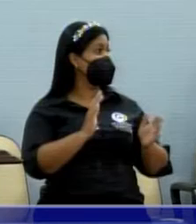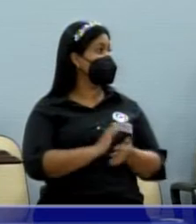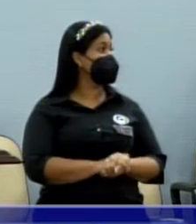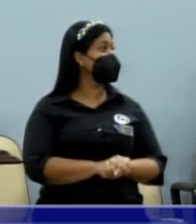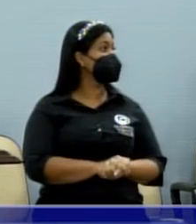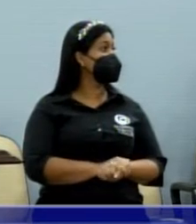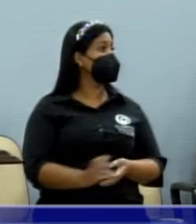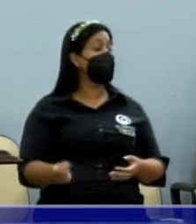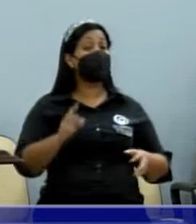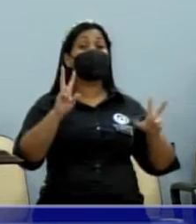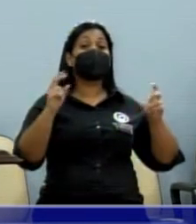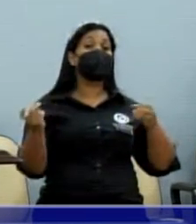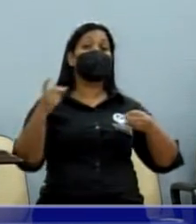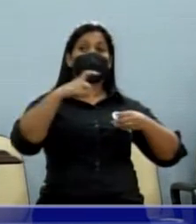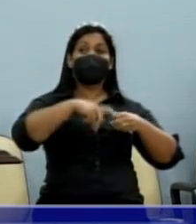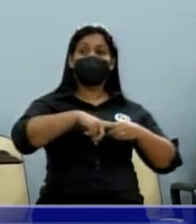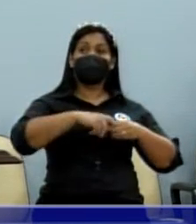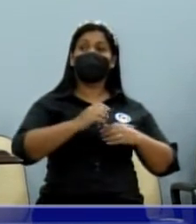assunto.